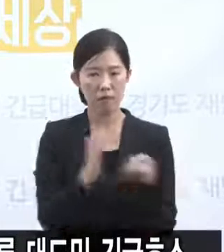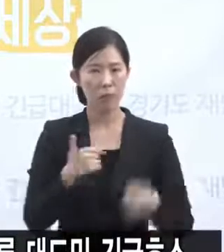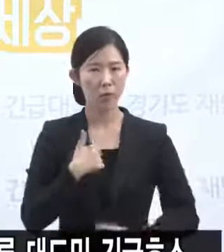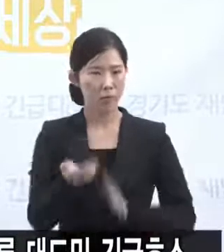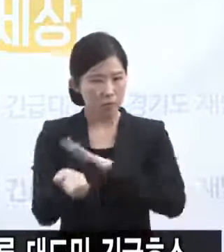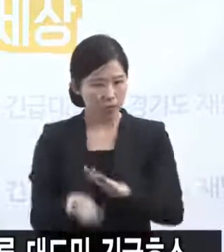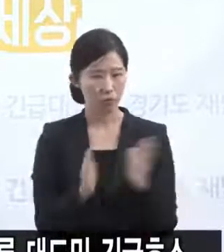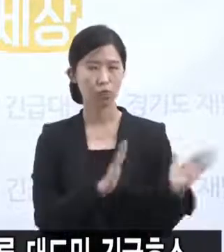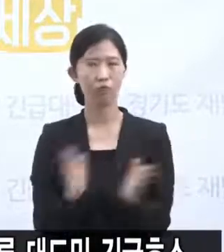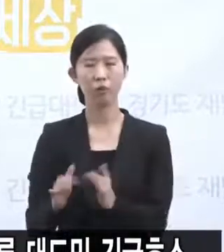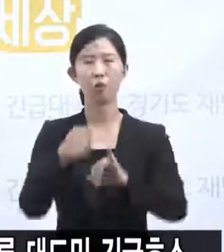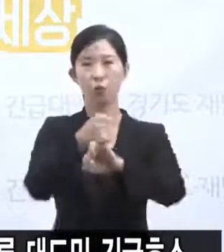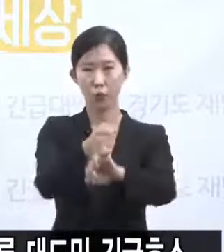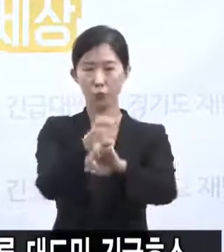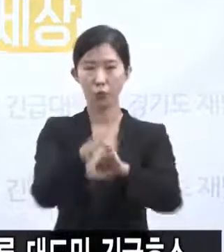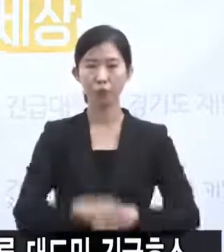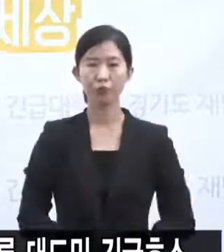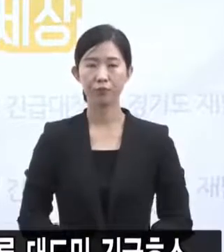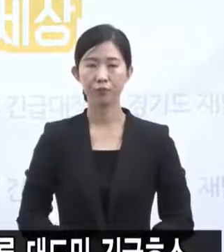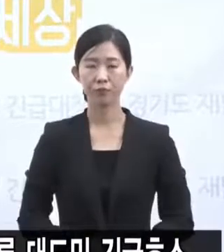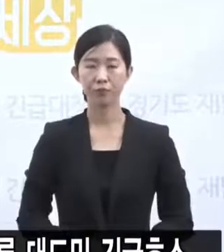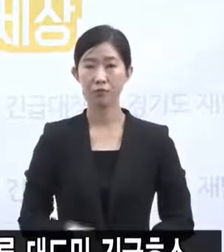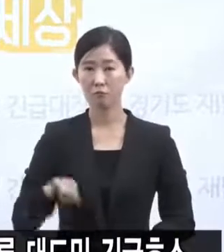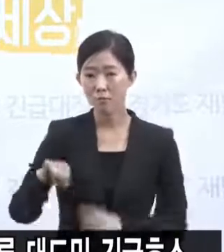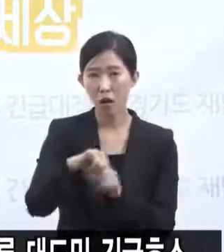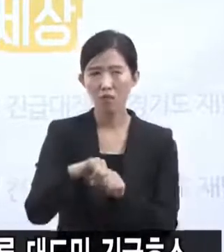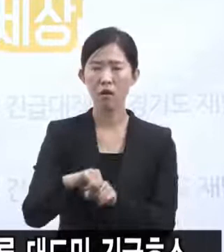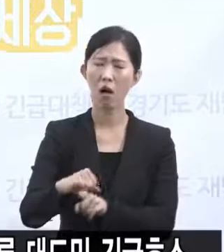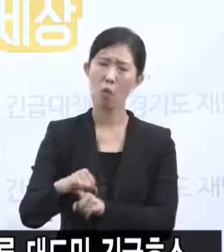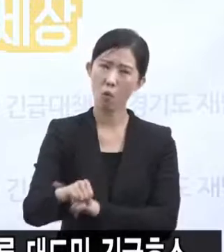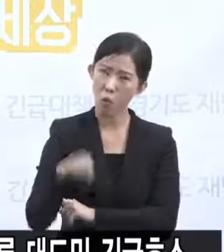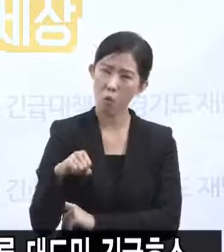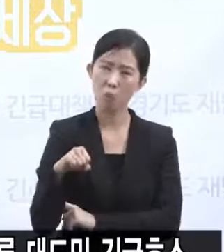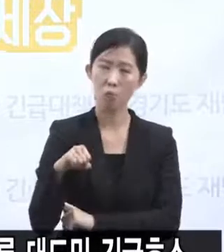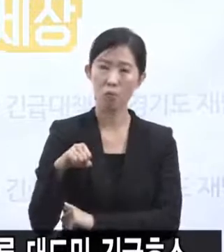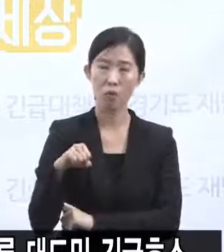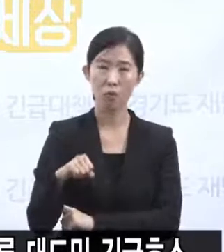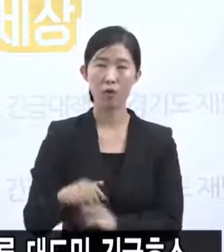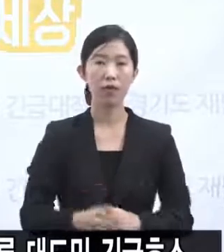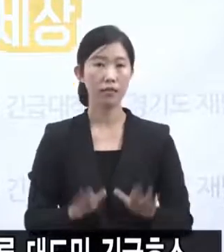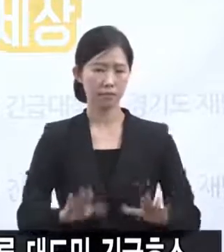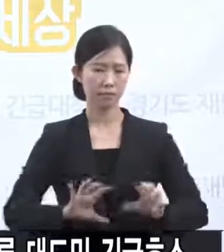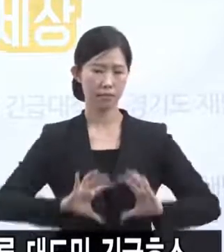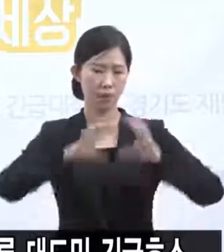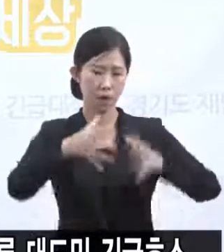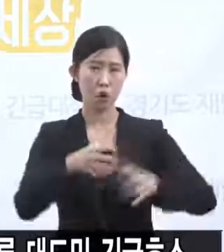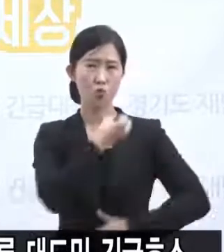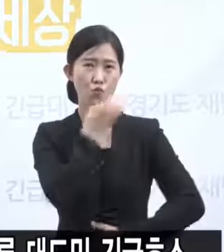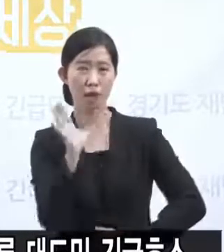합니다. 바이러스는 강한 상대입니다. 팬데믹의 세계에서는